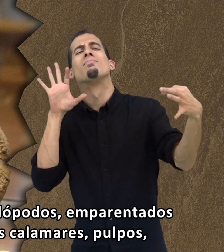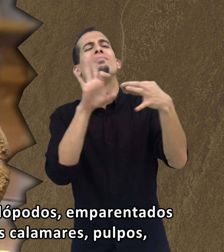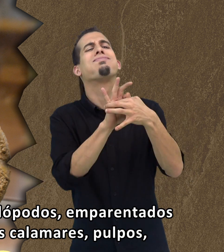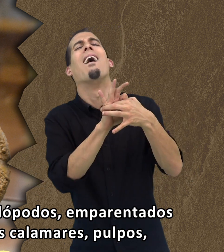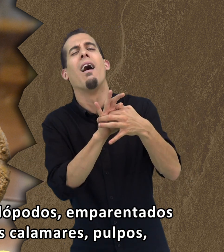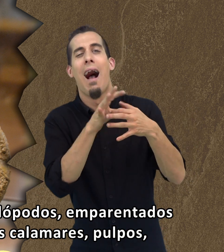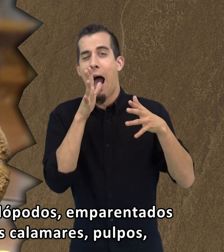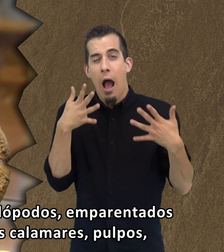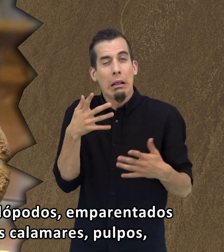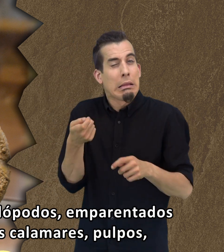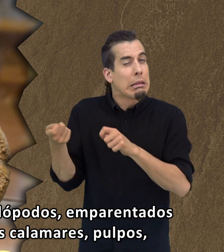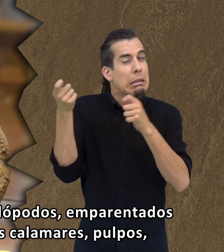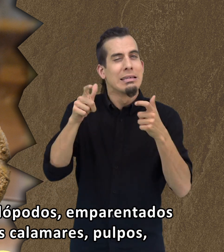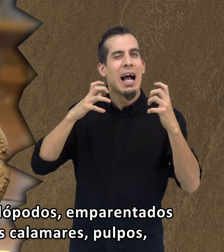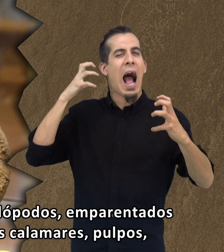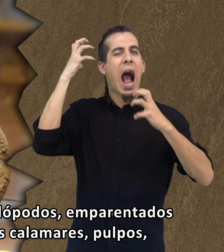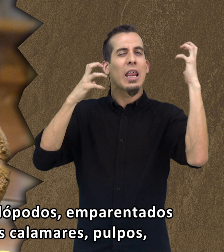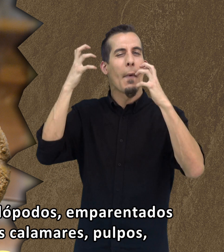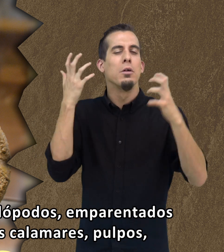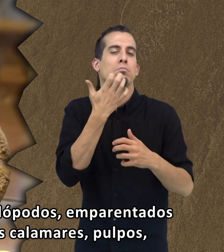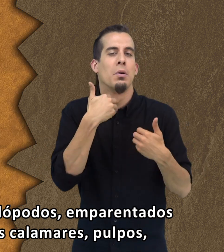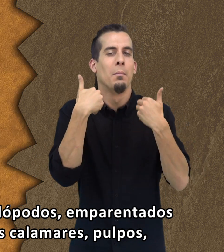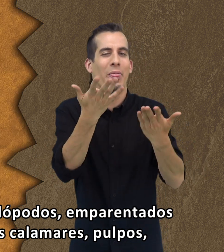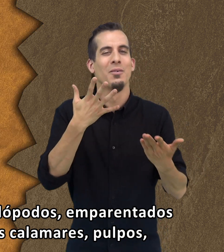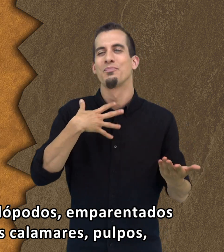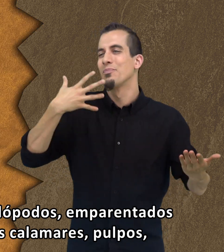pulpos, sepias y nautilus.